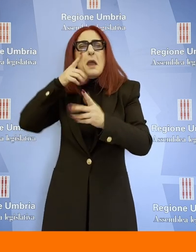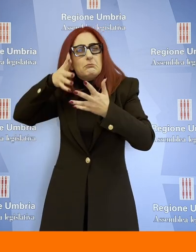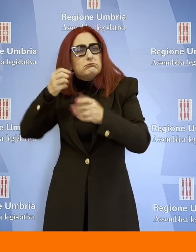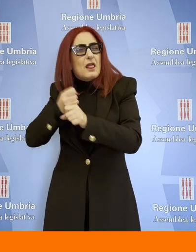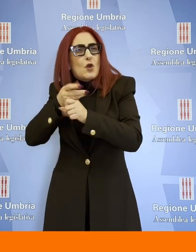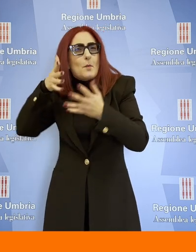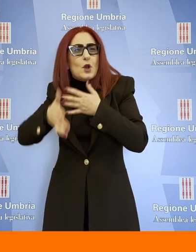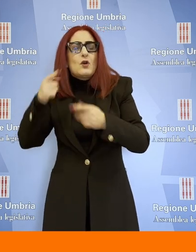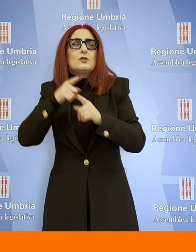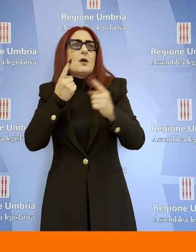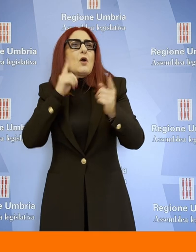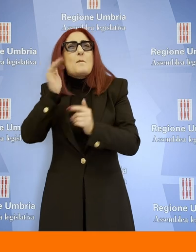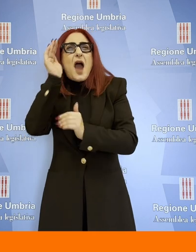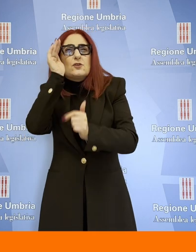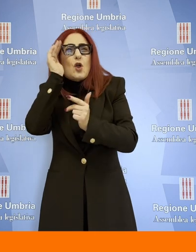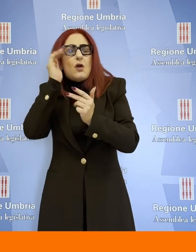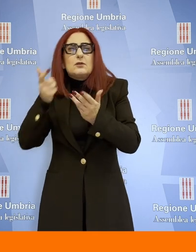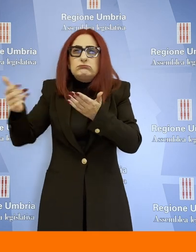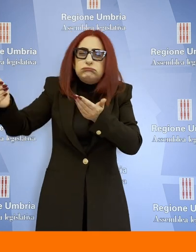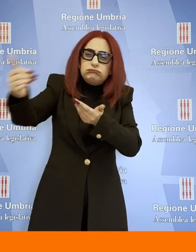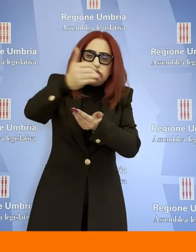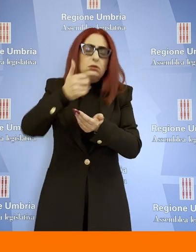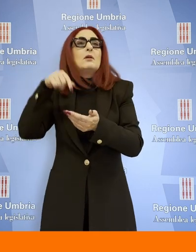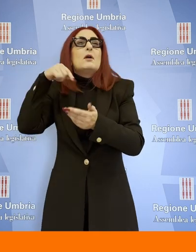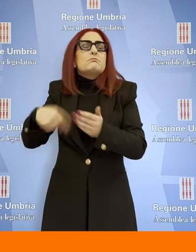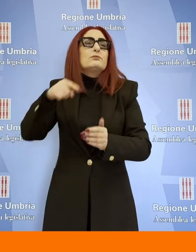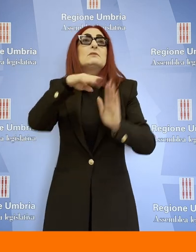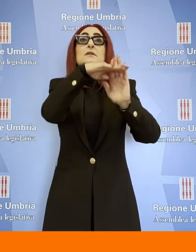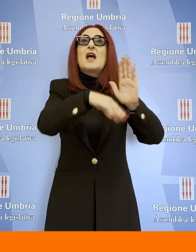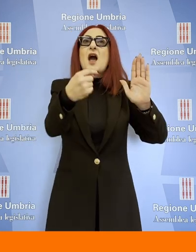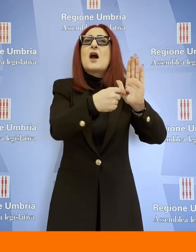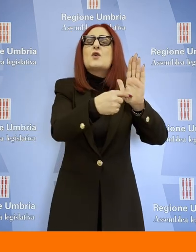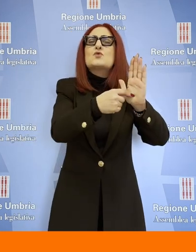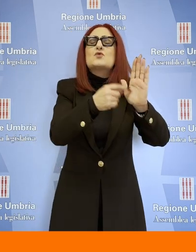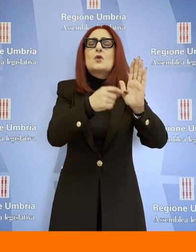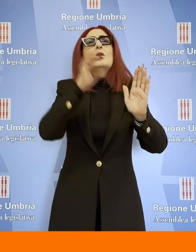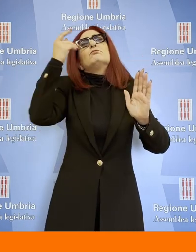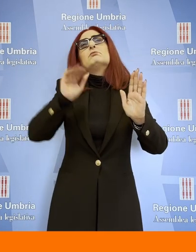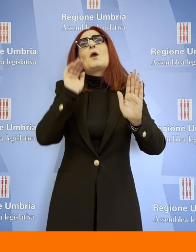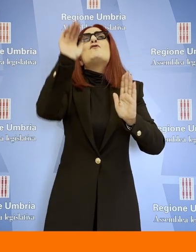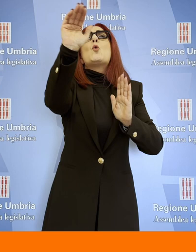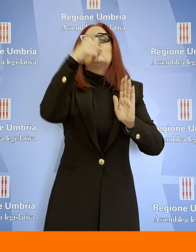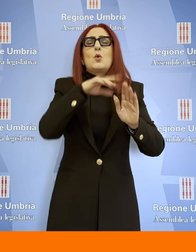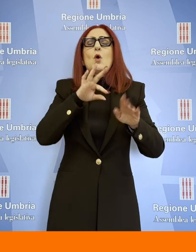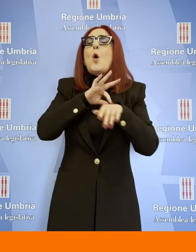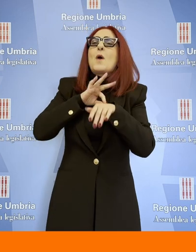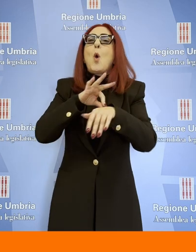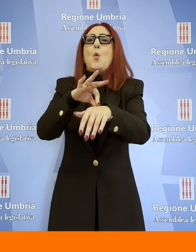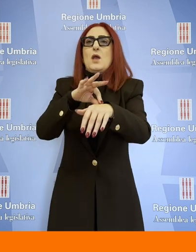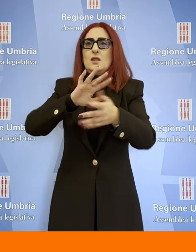È evidente che è la carta che guiderà naturalmente per il futuro il nostro agire